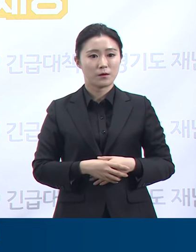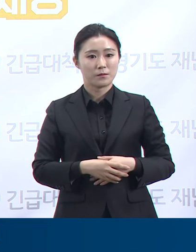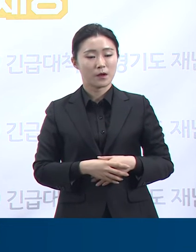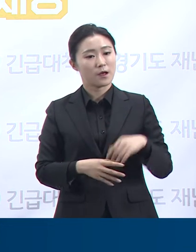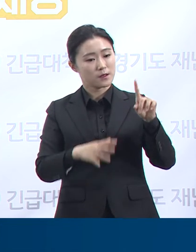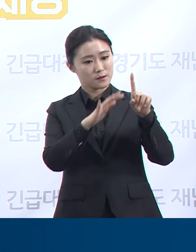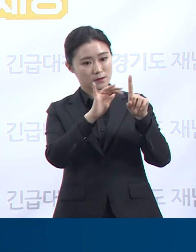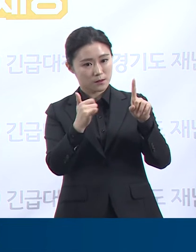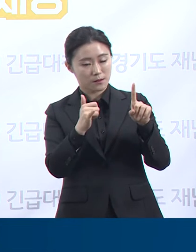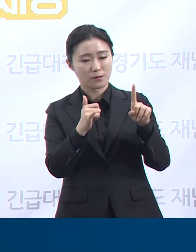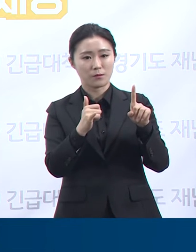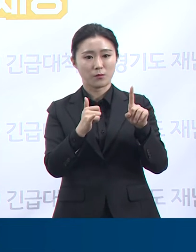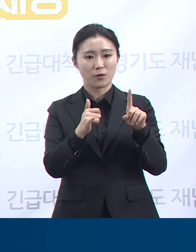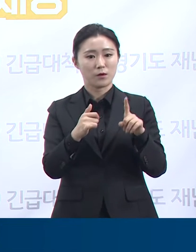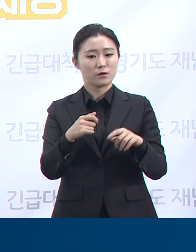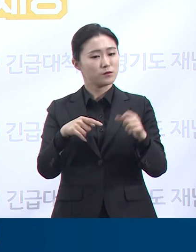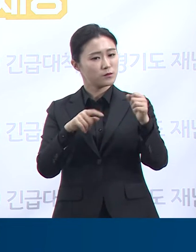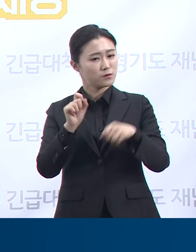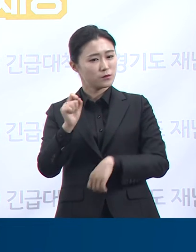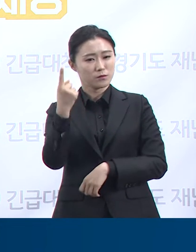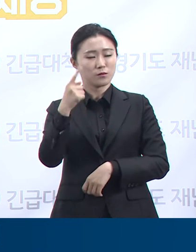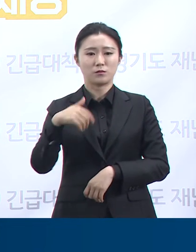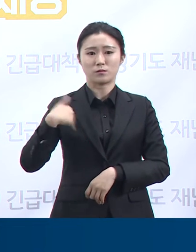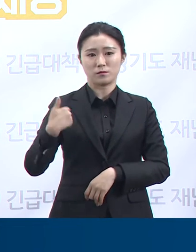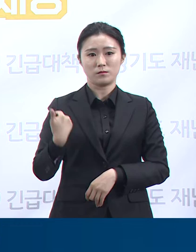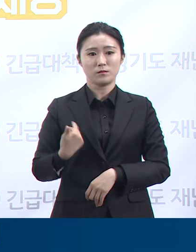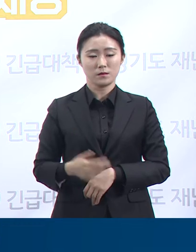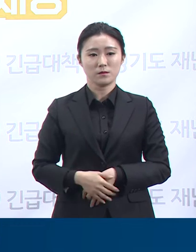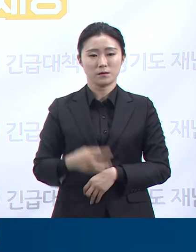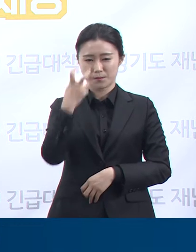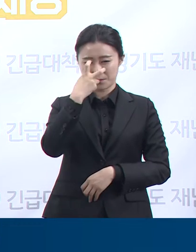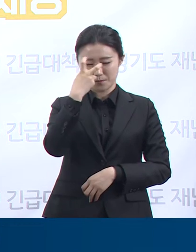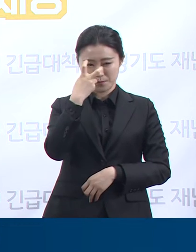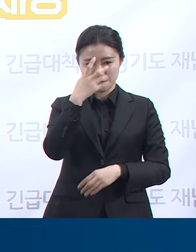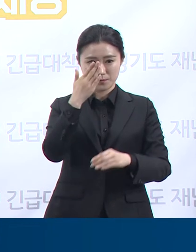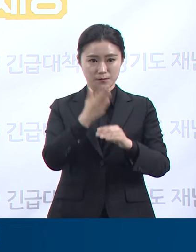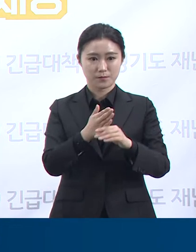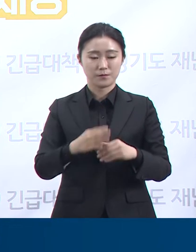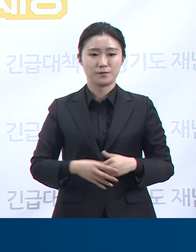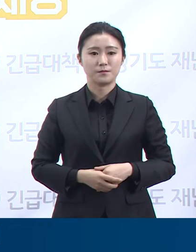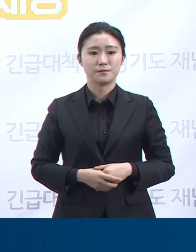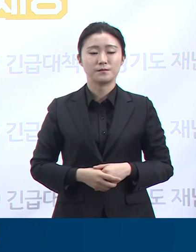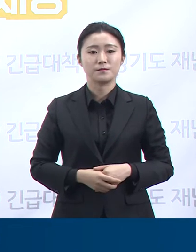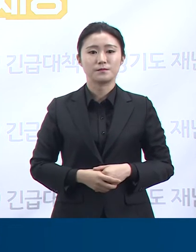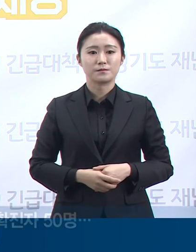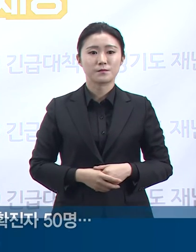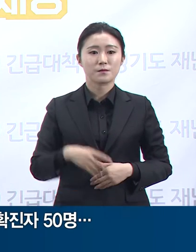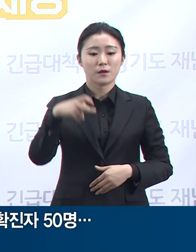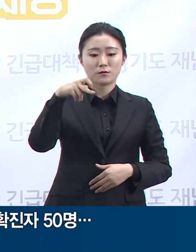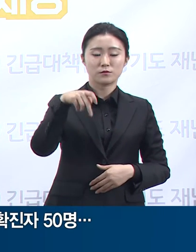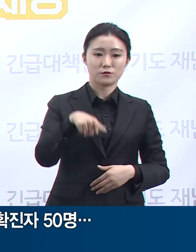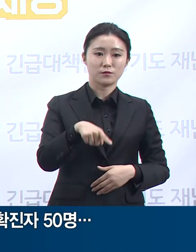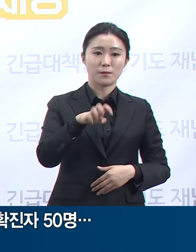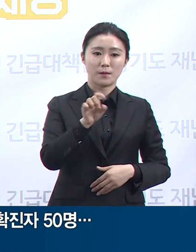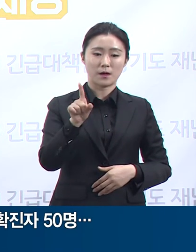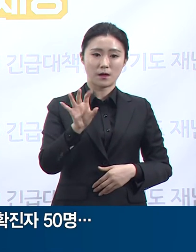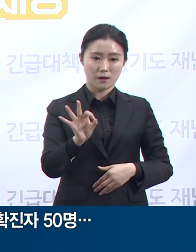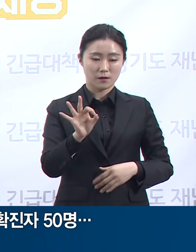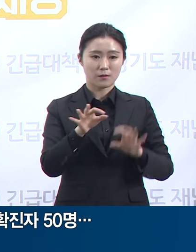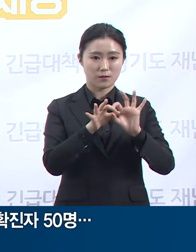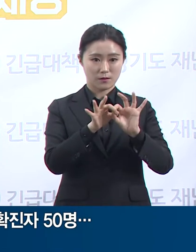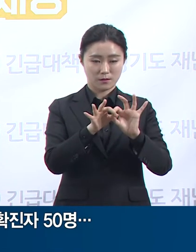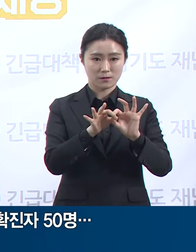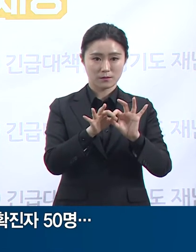역학조사 중입니다. 부천 쿠팡 물류센터 관련 확진 상황에 대해서 말씀드리겠습니다. 부천